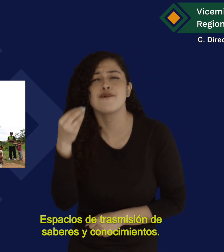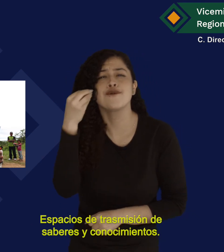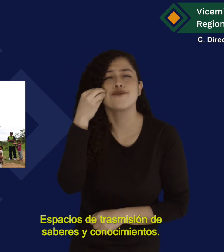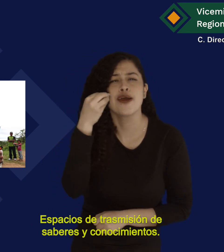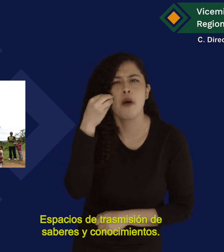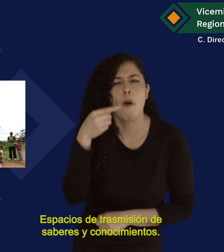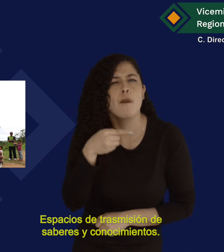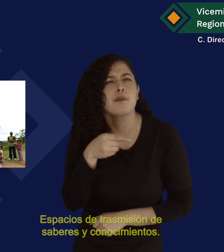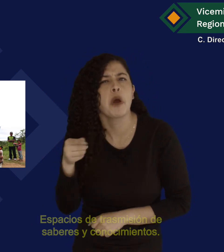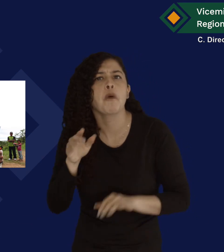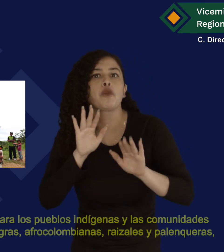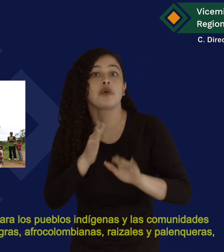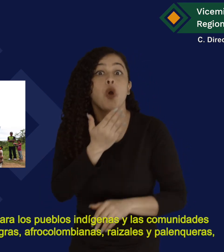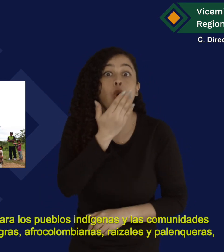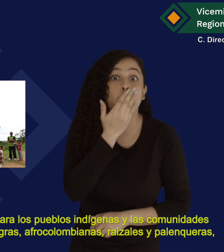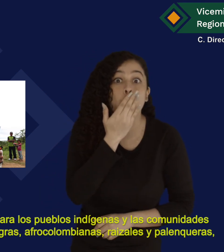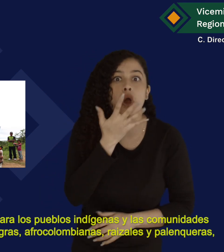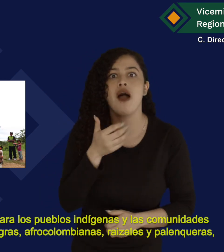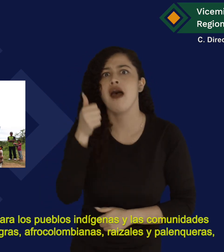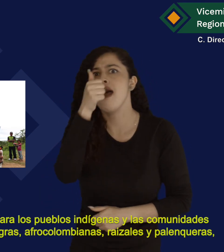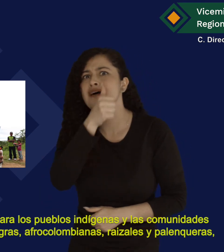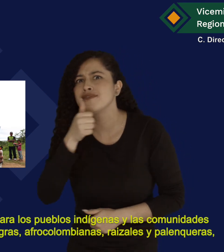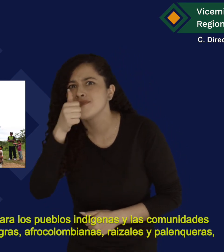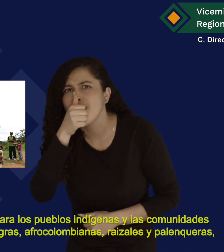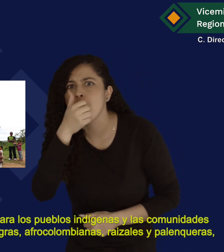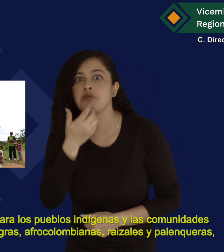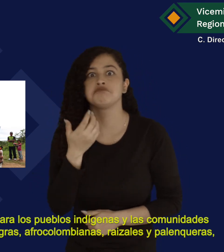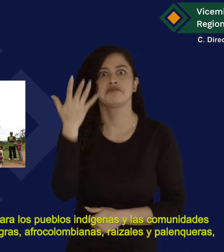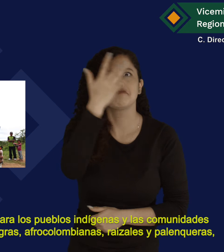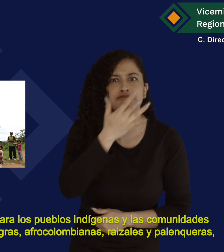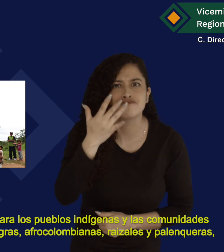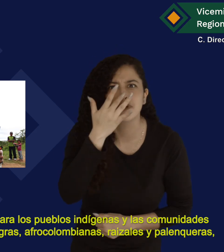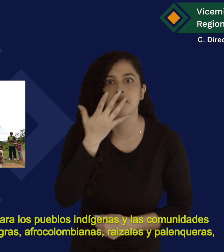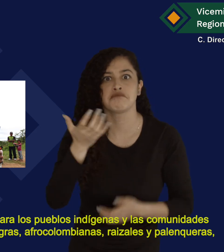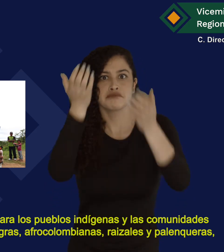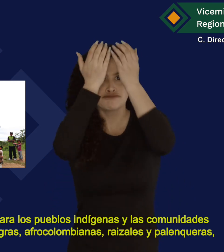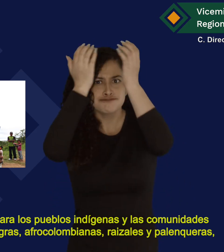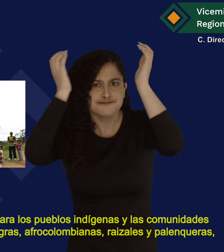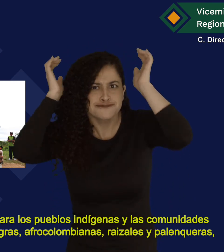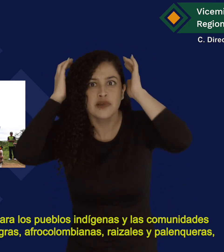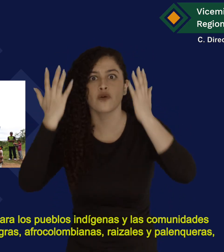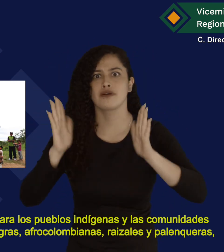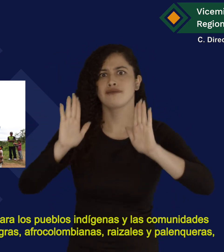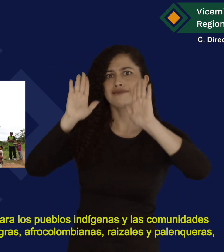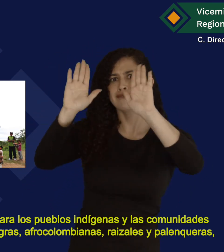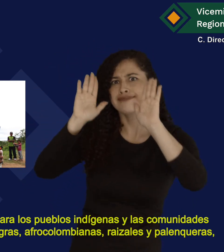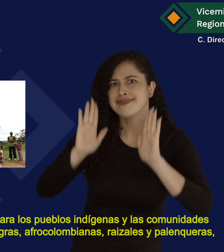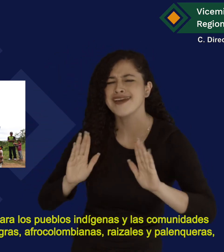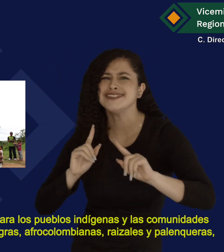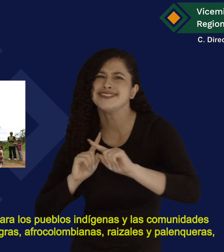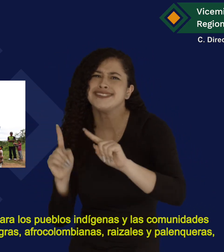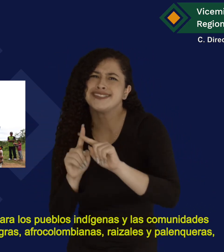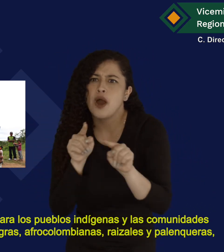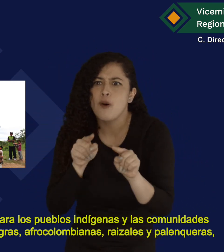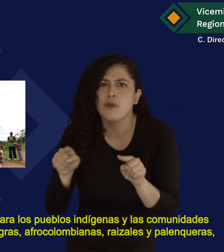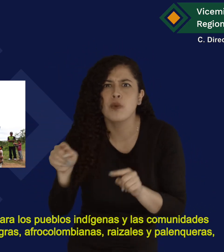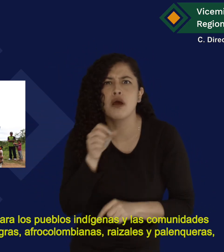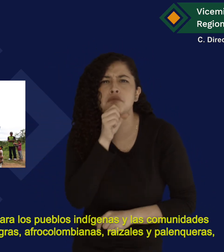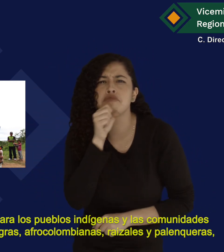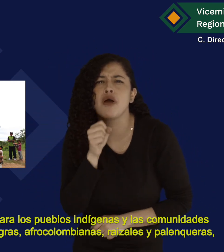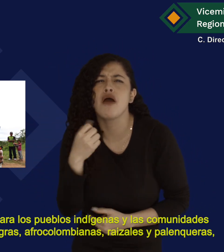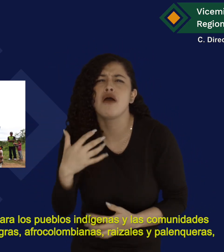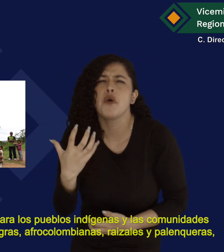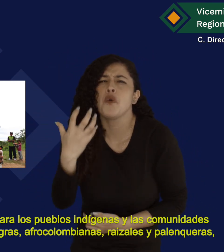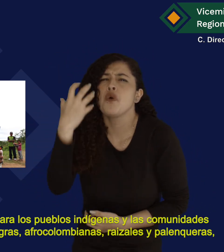transmisión de saberes y conocimientos Para los pueblos indígenas y las comunidades negras, afrocolombianas, raizales